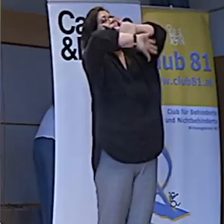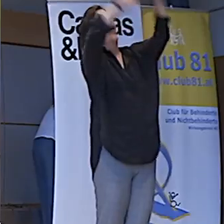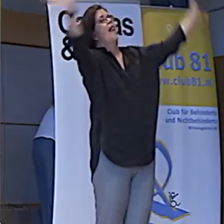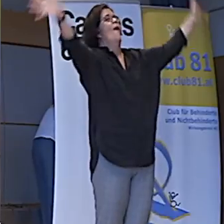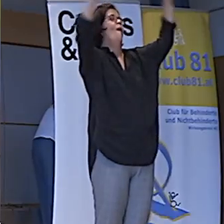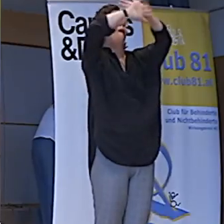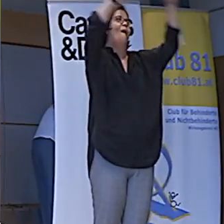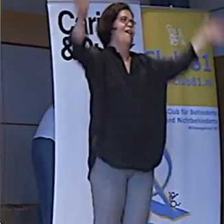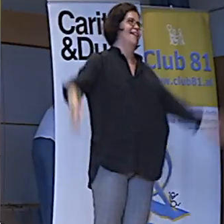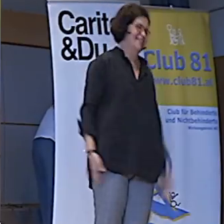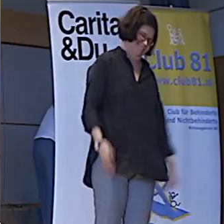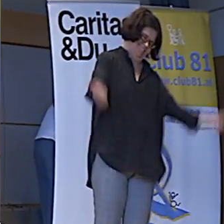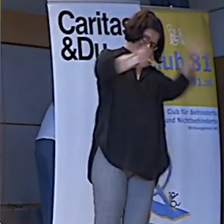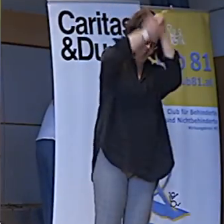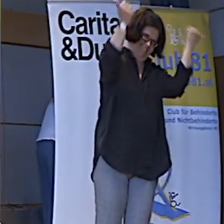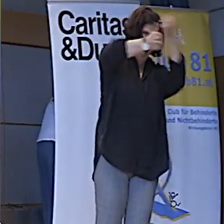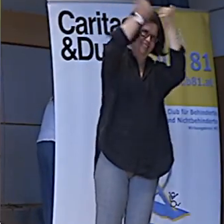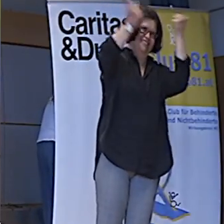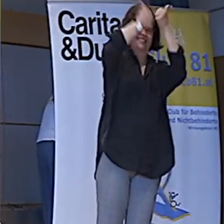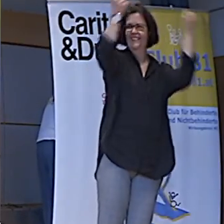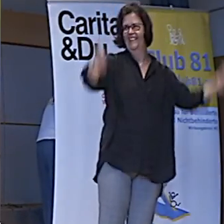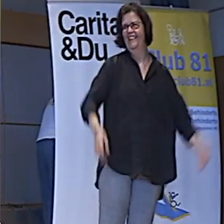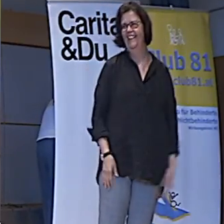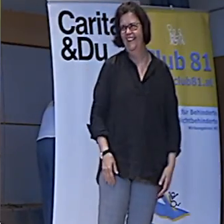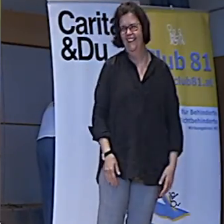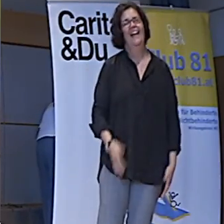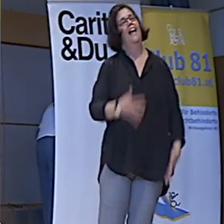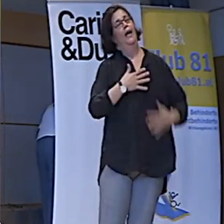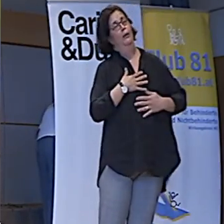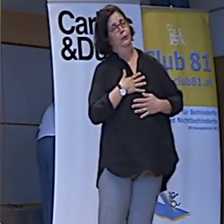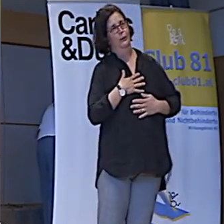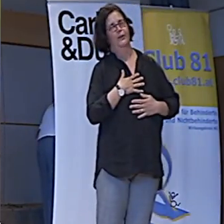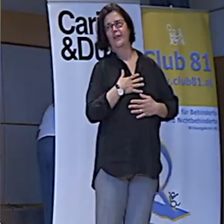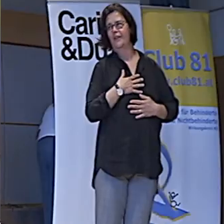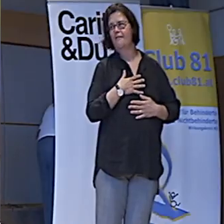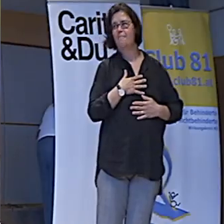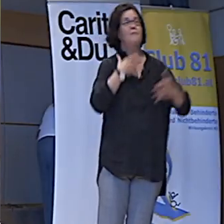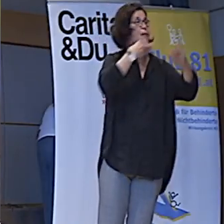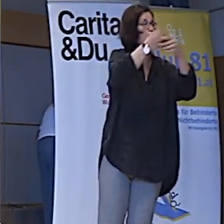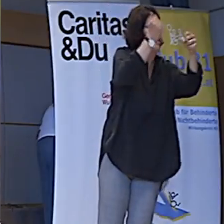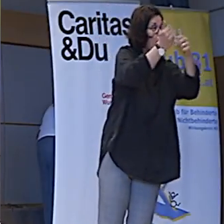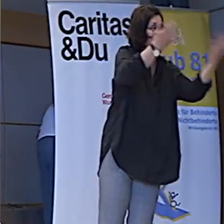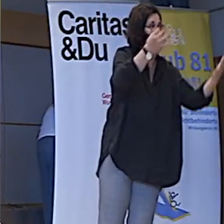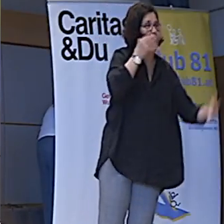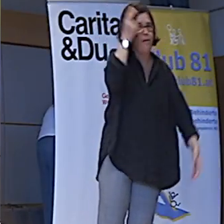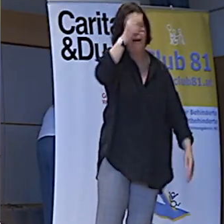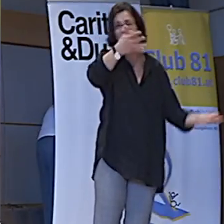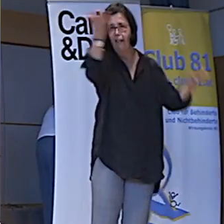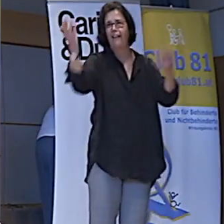Hallo, ja wunderbar, danke, bitte. Nicht bereit, meine Damen und Herren,